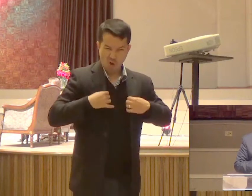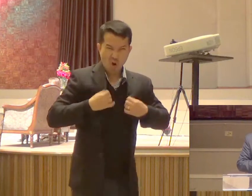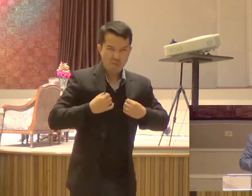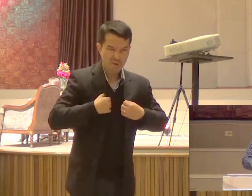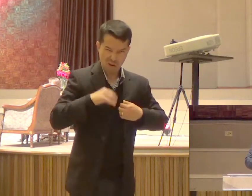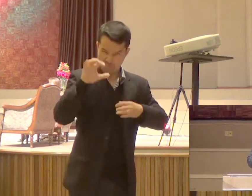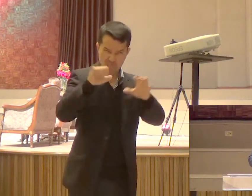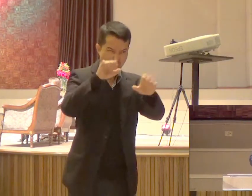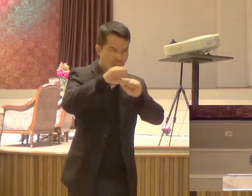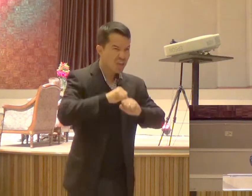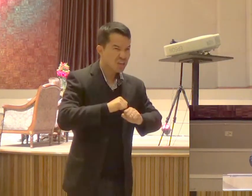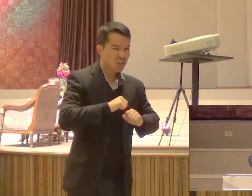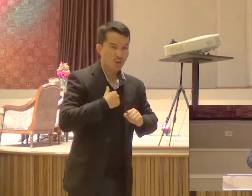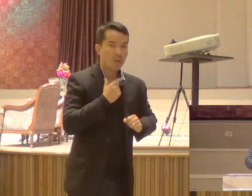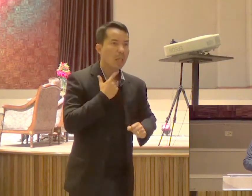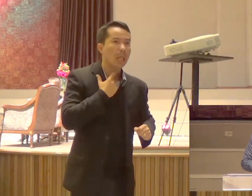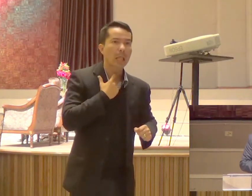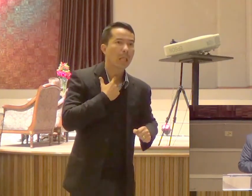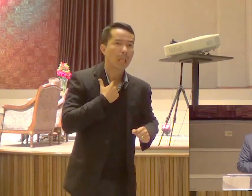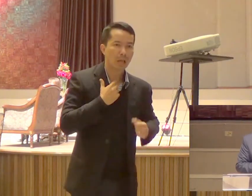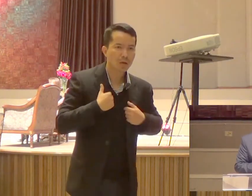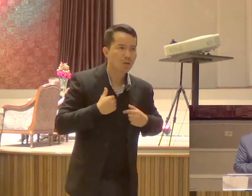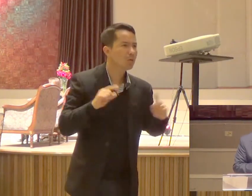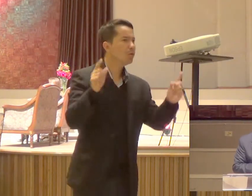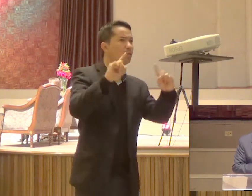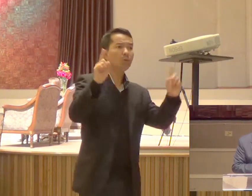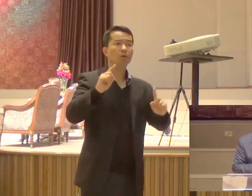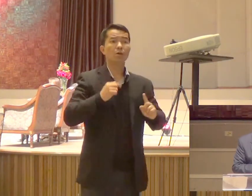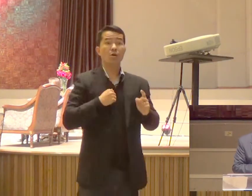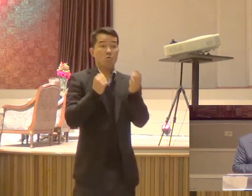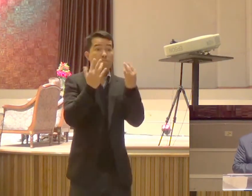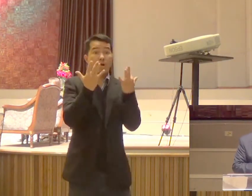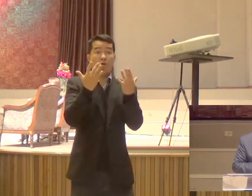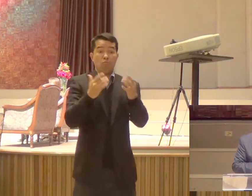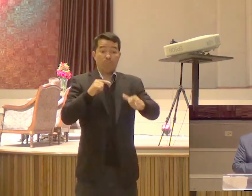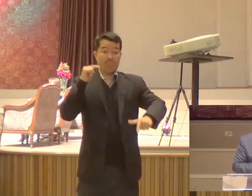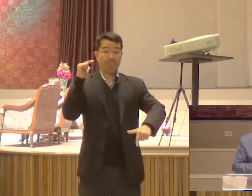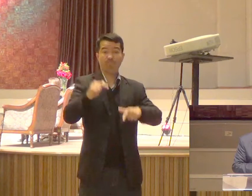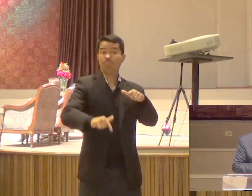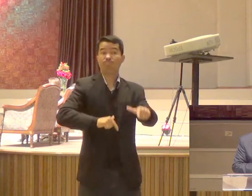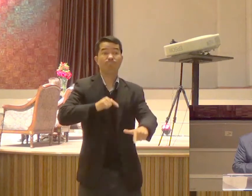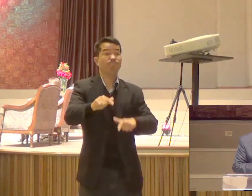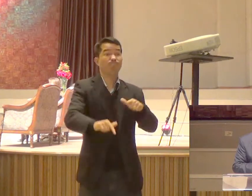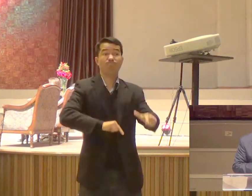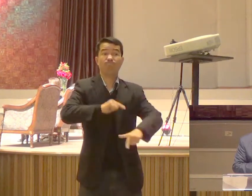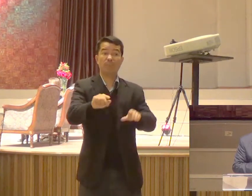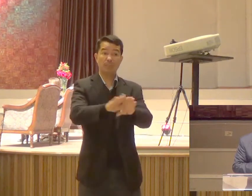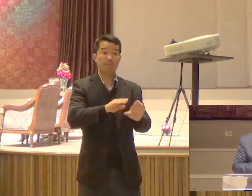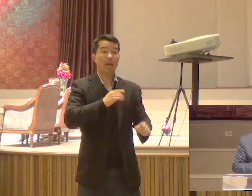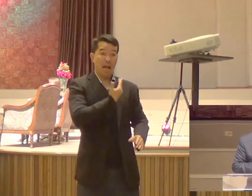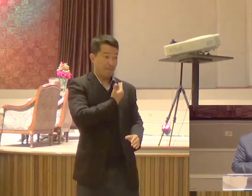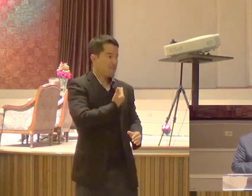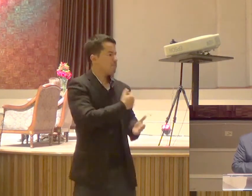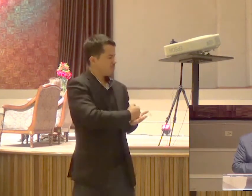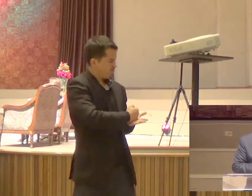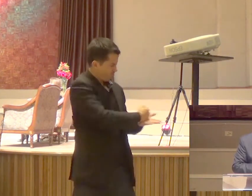sabeis que estas mãos serviram Para o que me era necessário a mim E aos que estavam comigo Tenho-vos